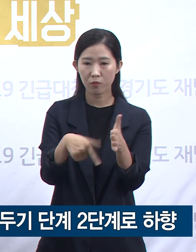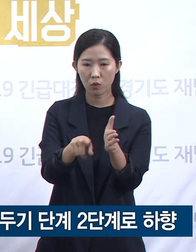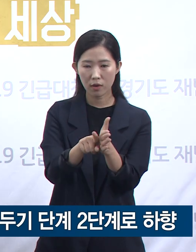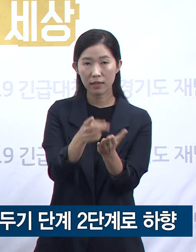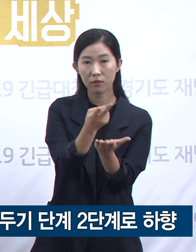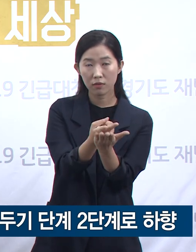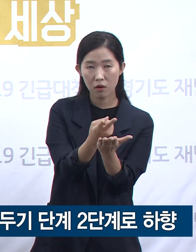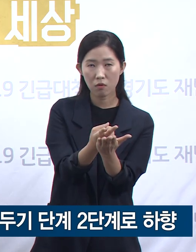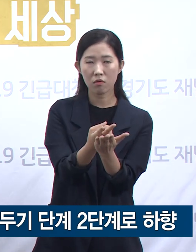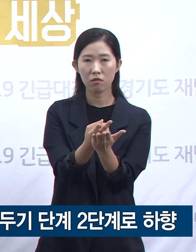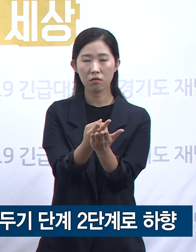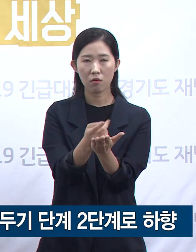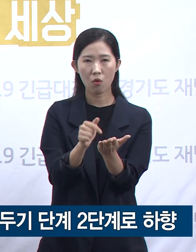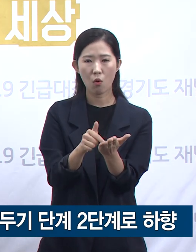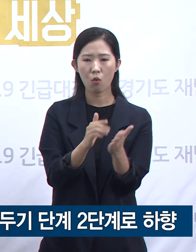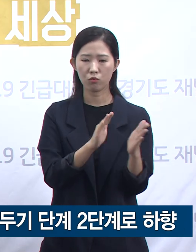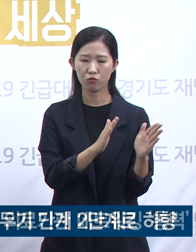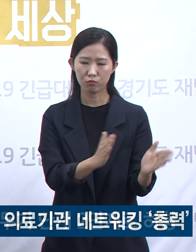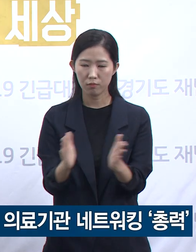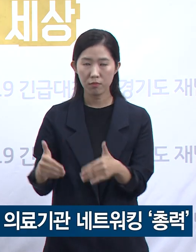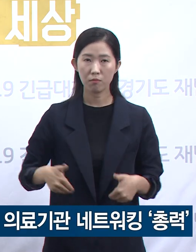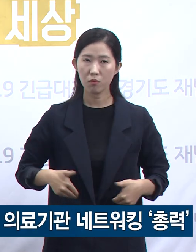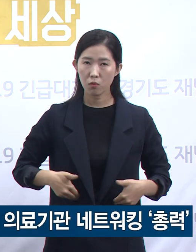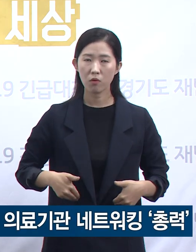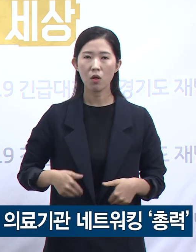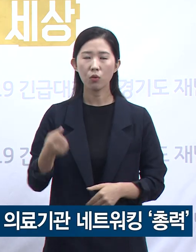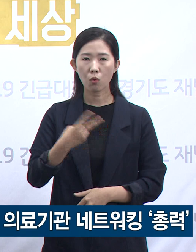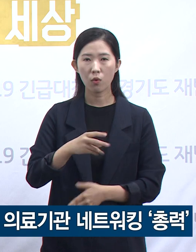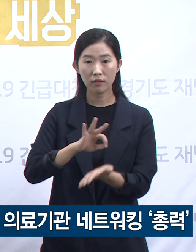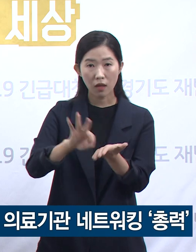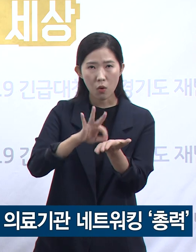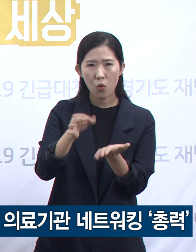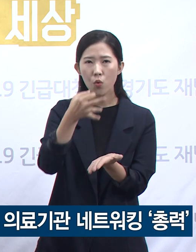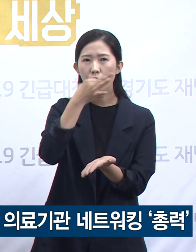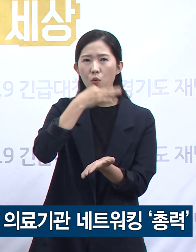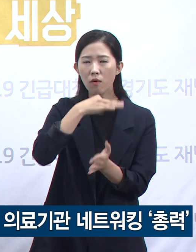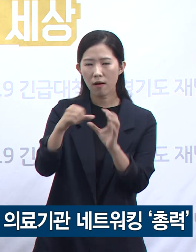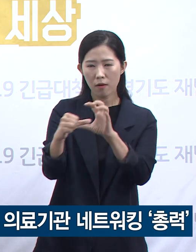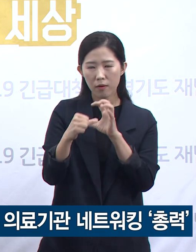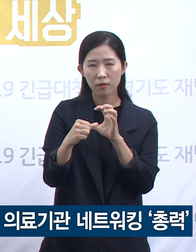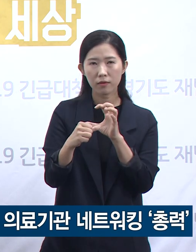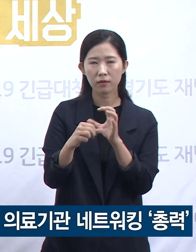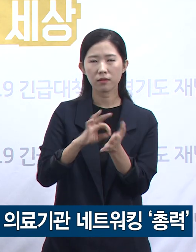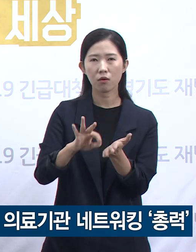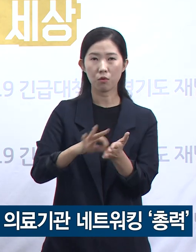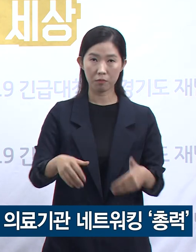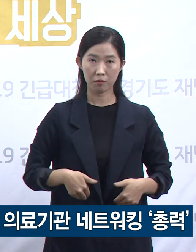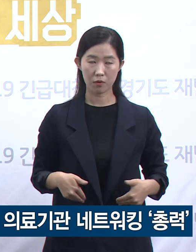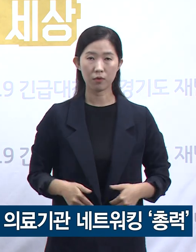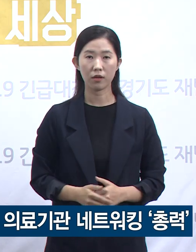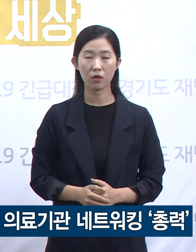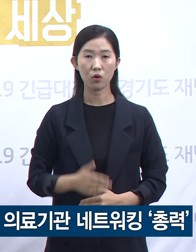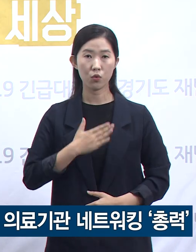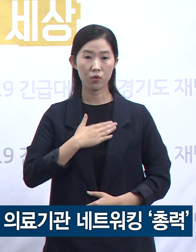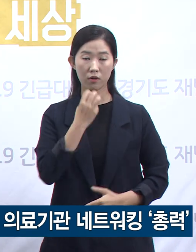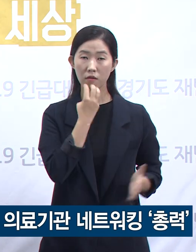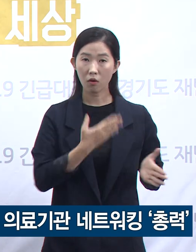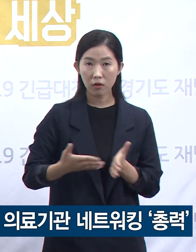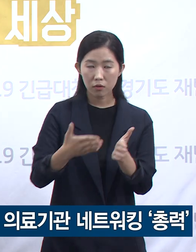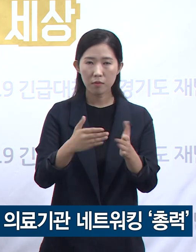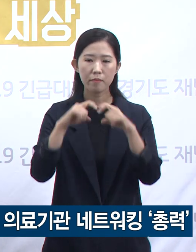합니다. 경기도는 공공병원과 민간 중심의 상급 의료기관들을 유기적으로 네트워킹하면서